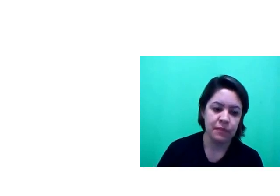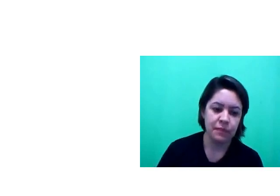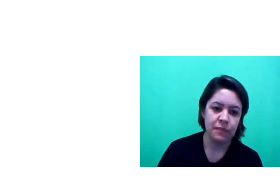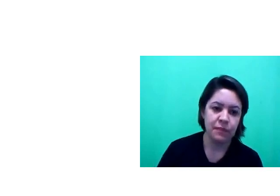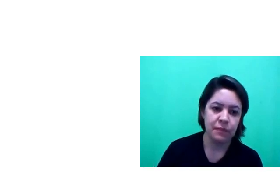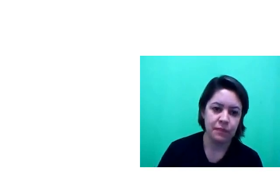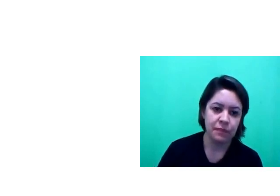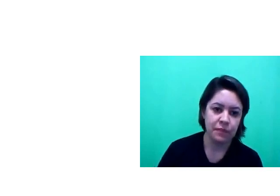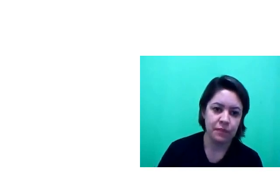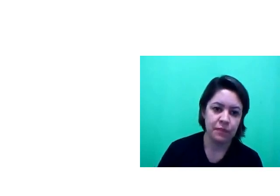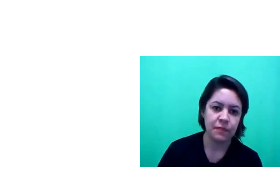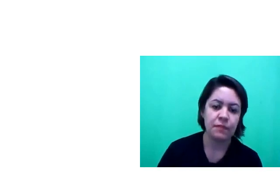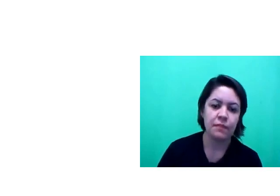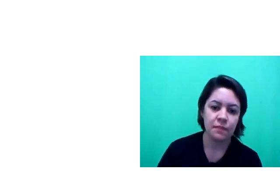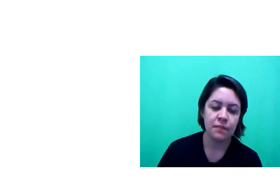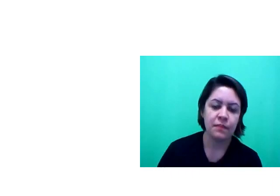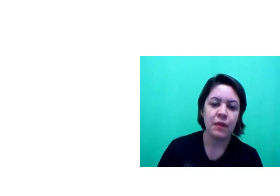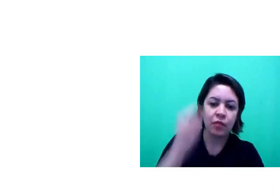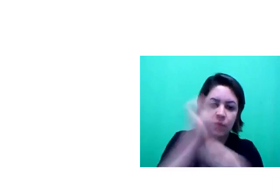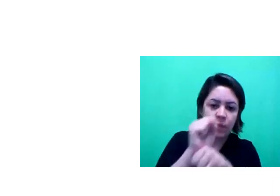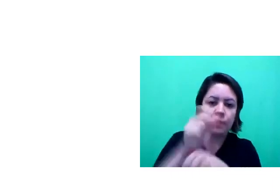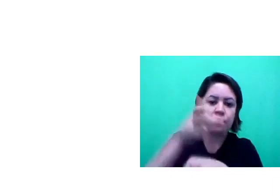Eu vou parar a gravação, daí recomeço.